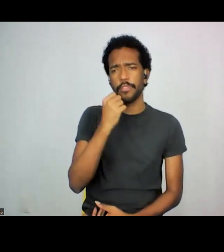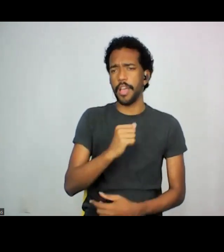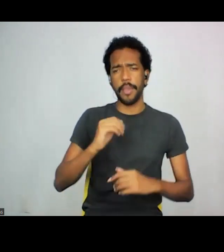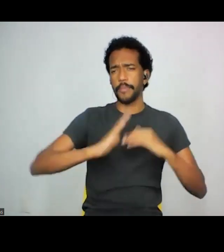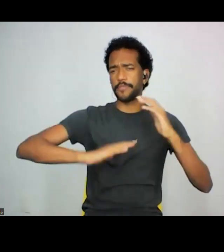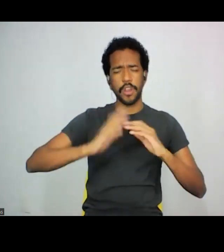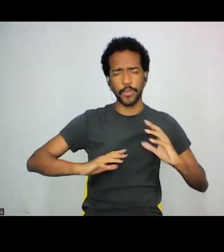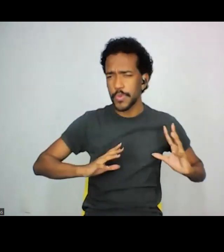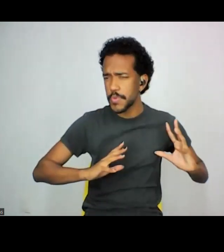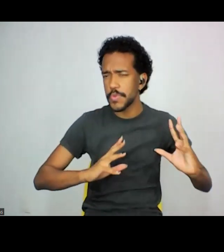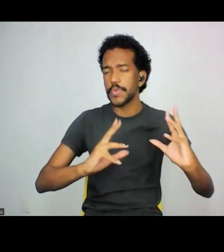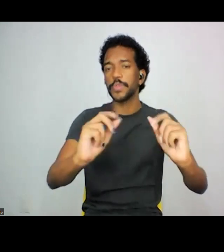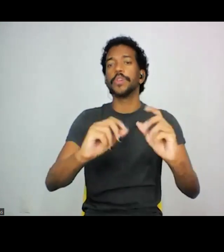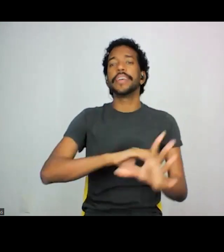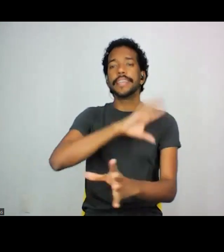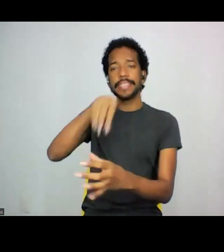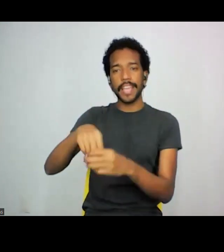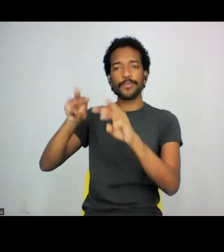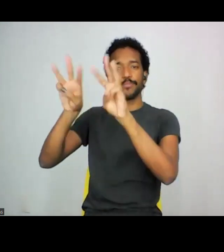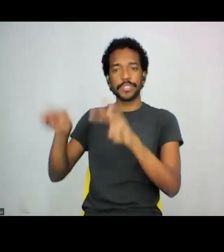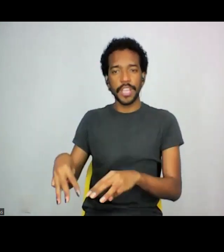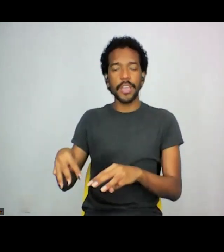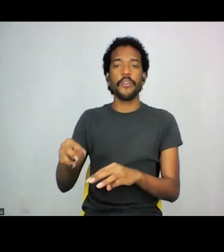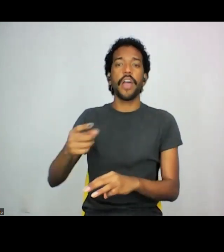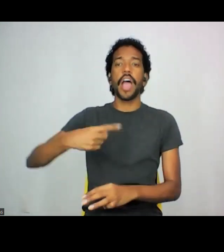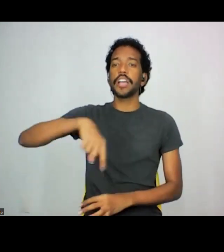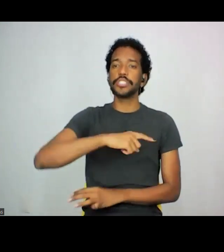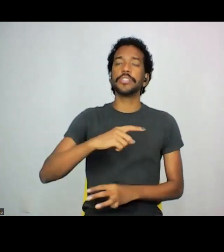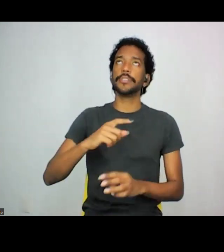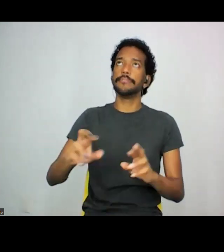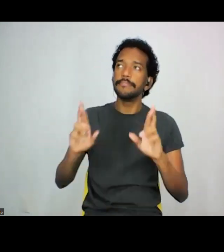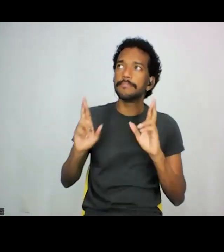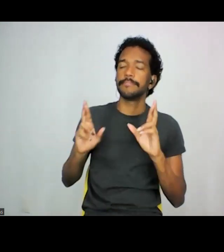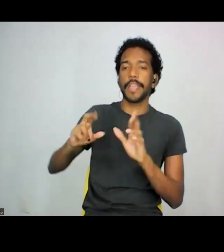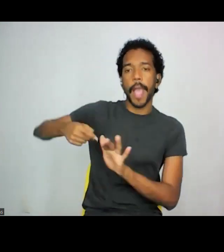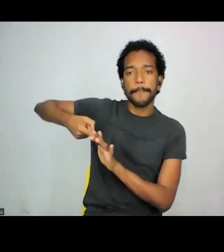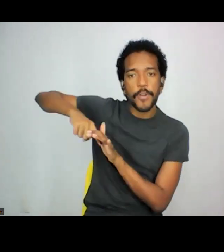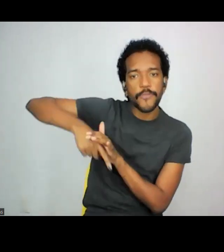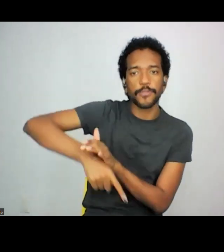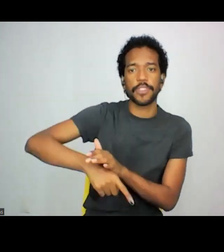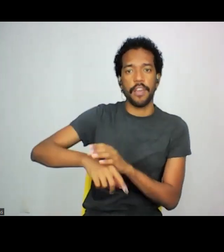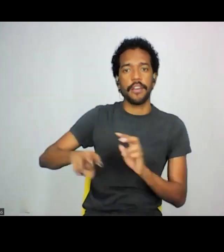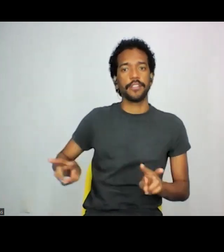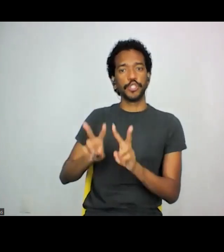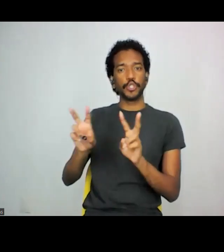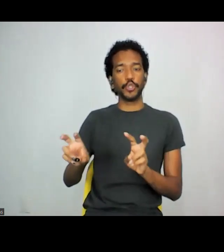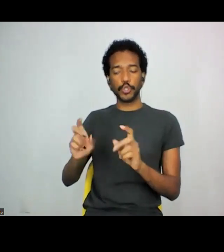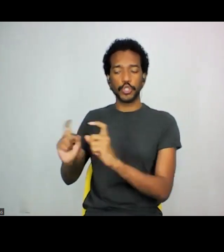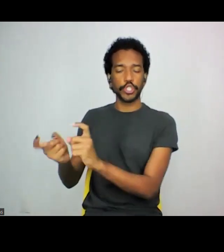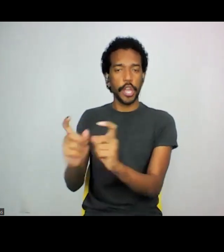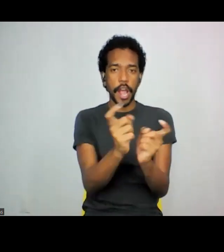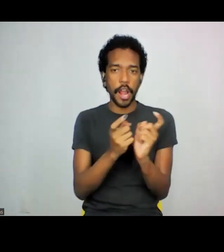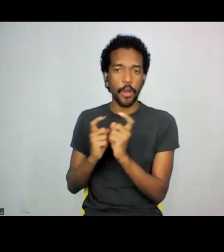todos os profissionais que estão dentro das instituições museológicas para a gente aprofundar esses diálogos, né, é uma